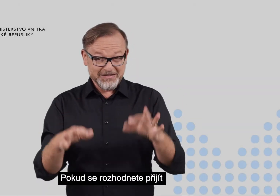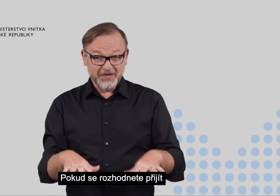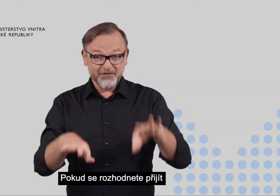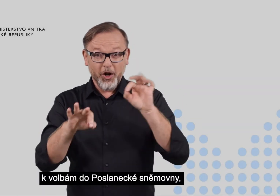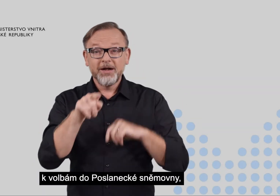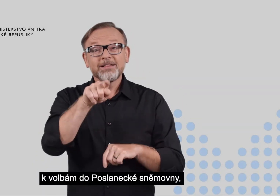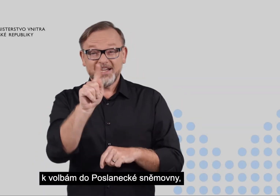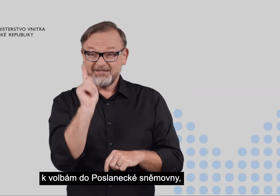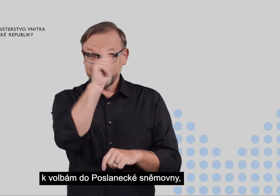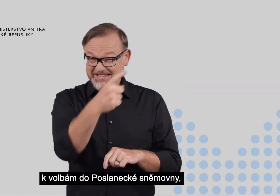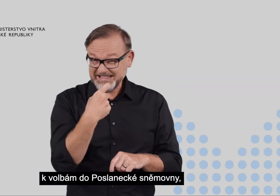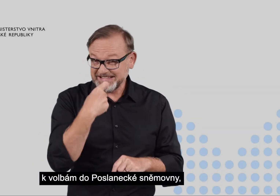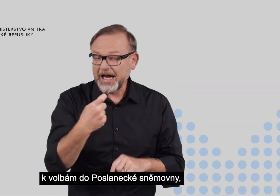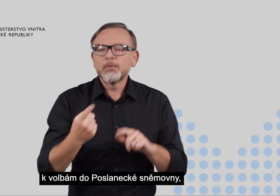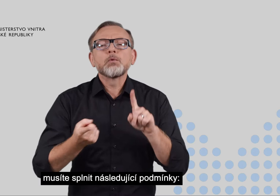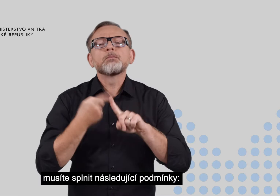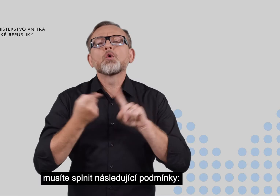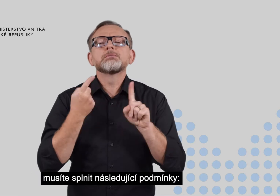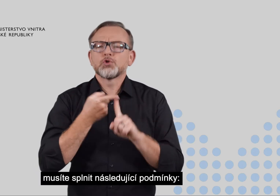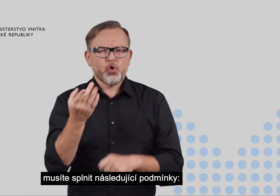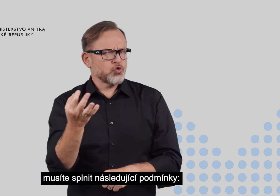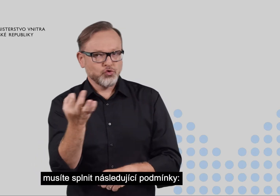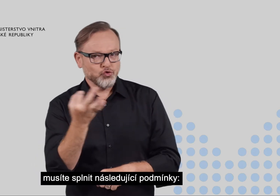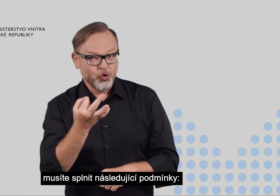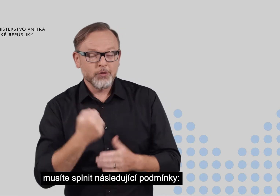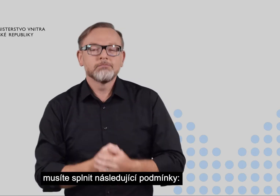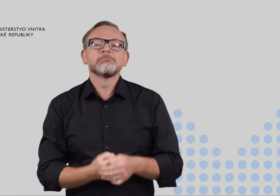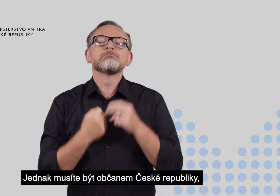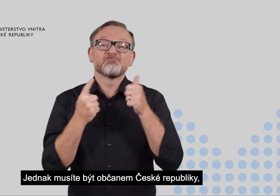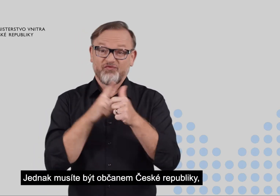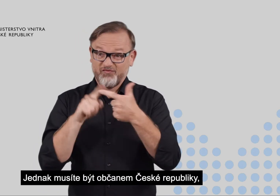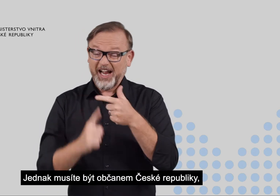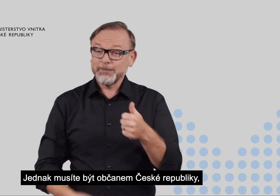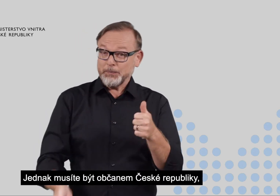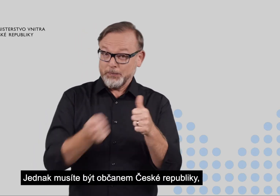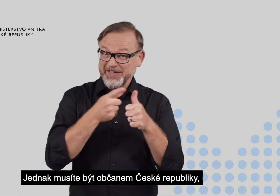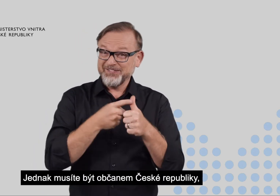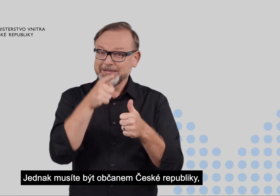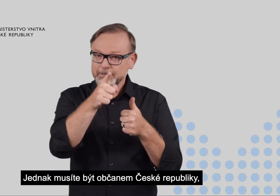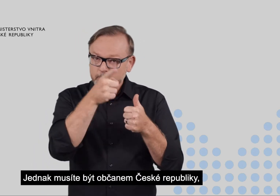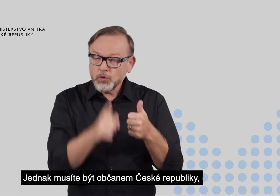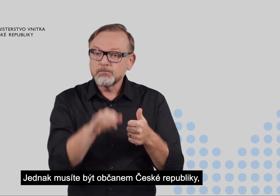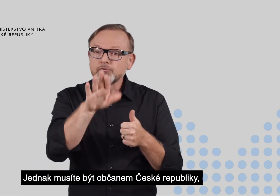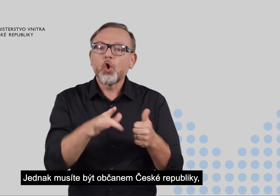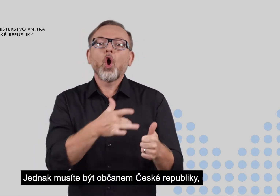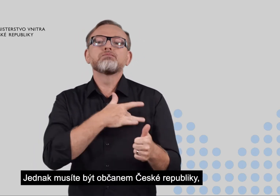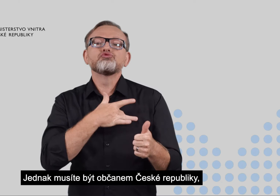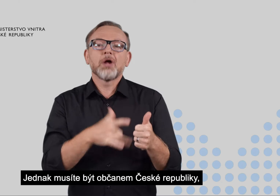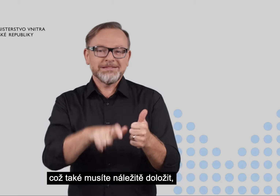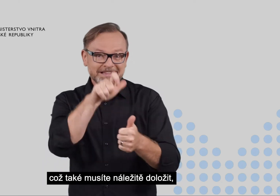k volbám do poslanecké sněmovny, musíte splnit následující podmínky. Jednak musíte být občanem České republiky, což také